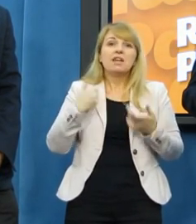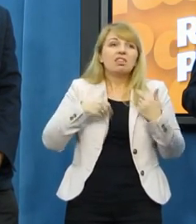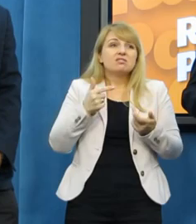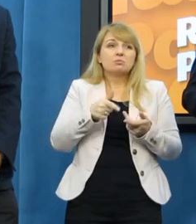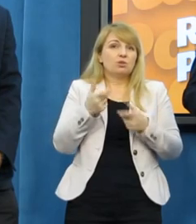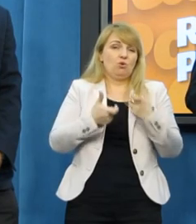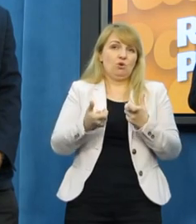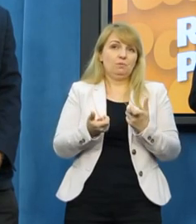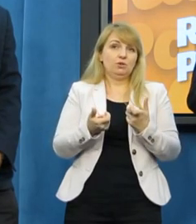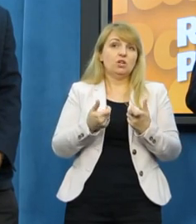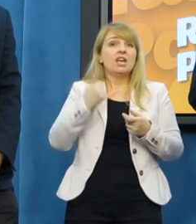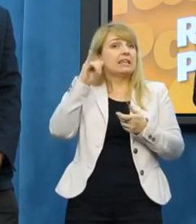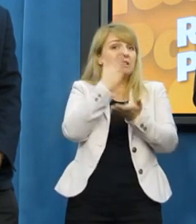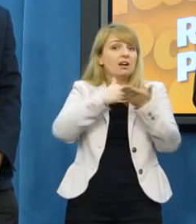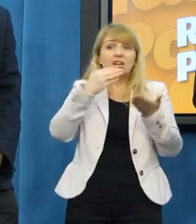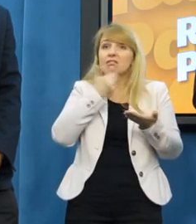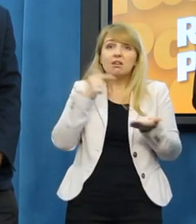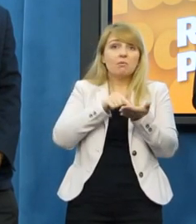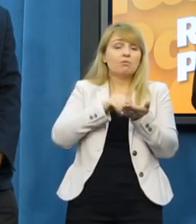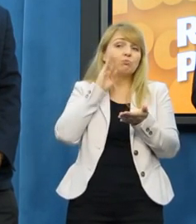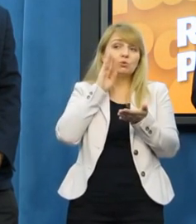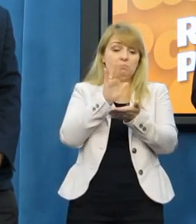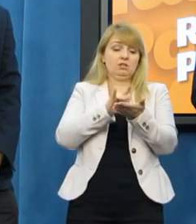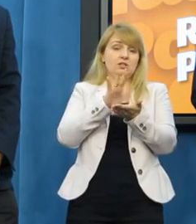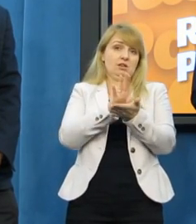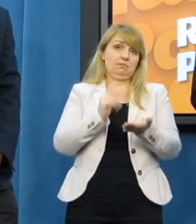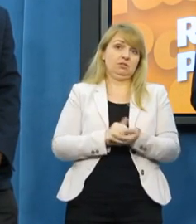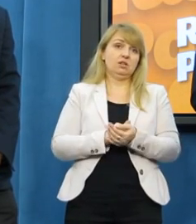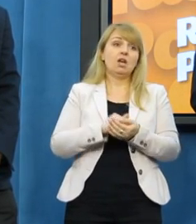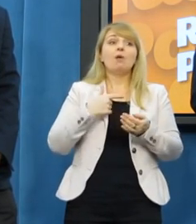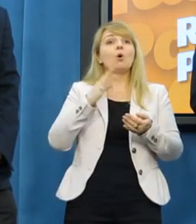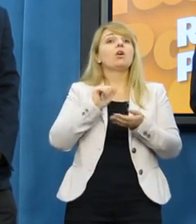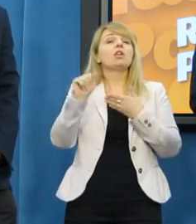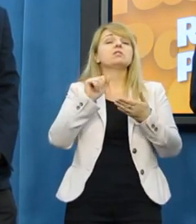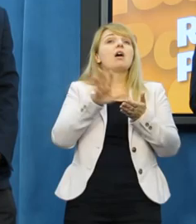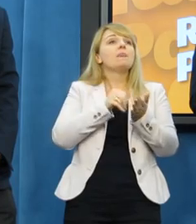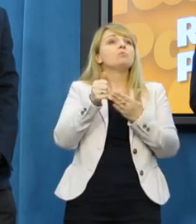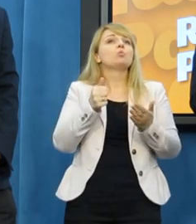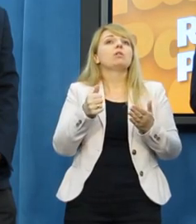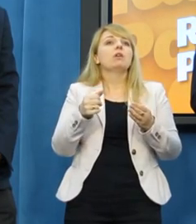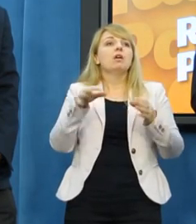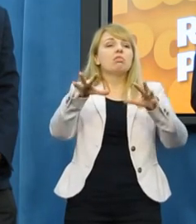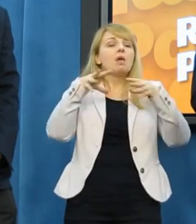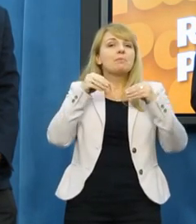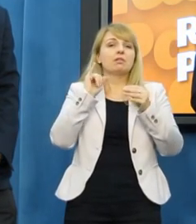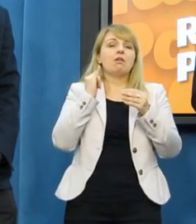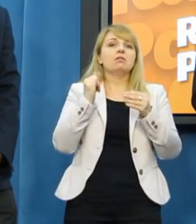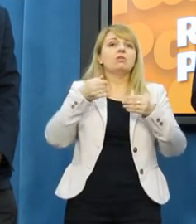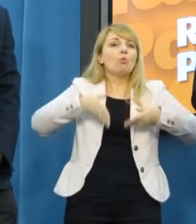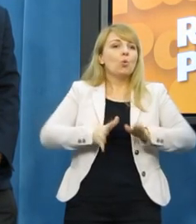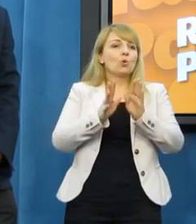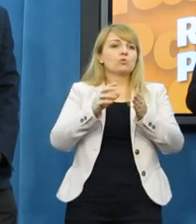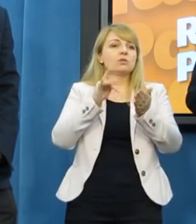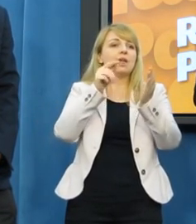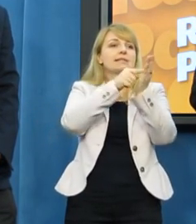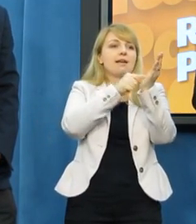innym kraju. A mianowicie nabyte i wrodzone cechy osobiste. I w oparciu o